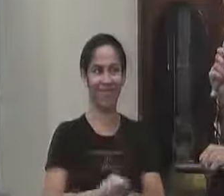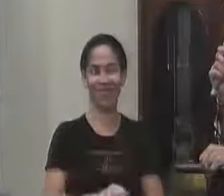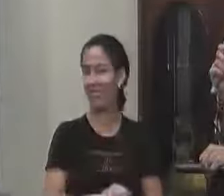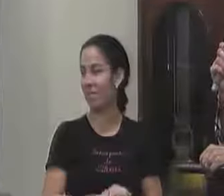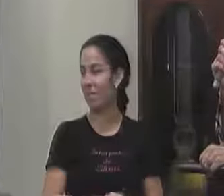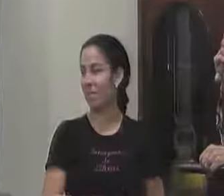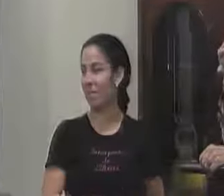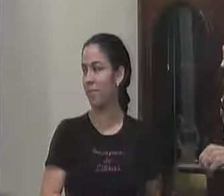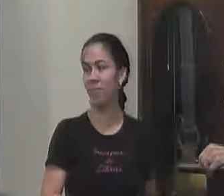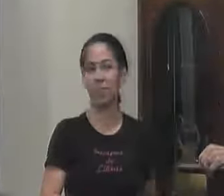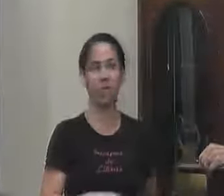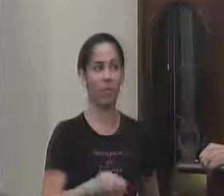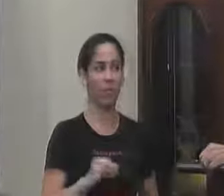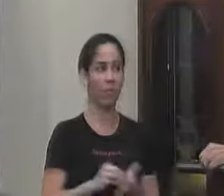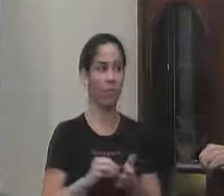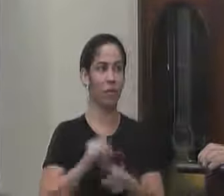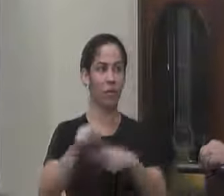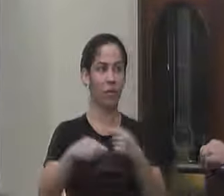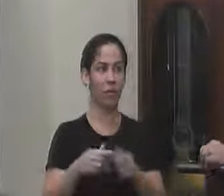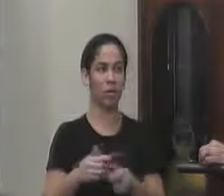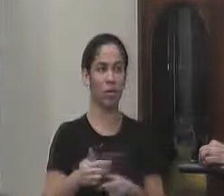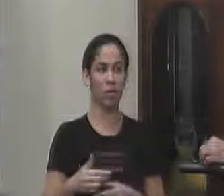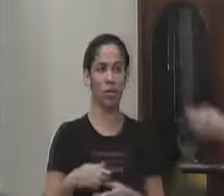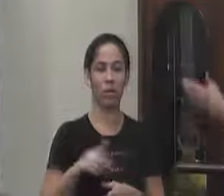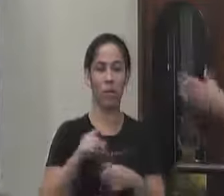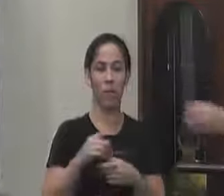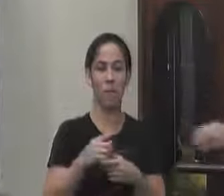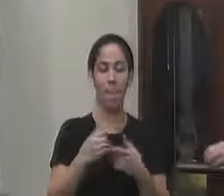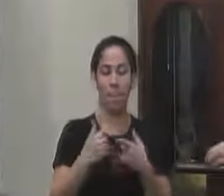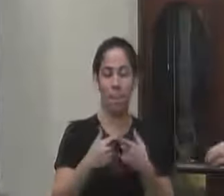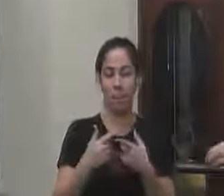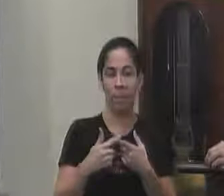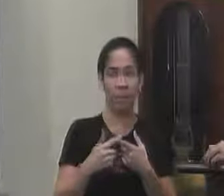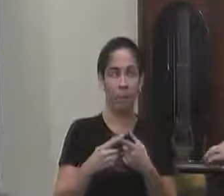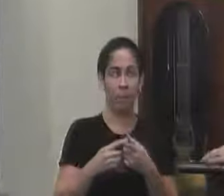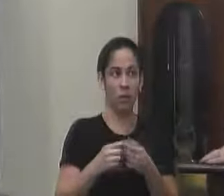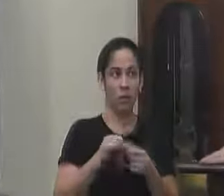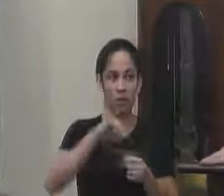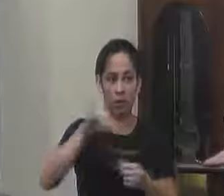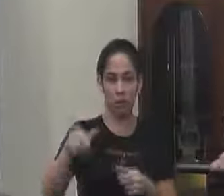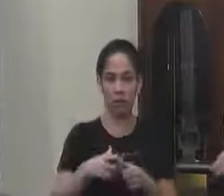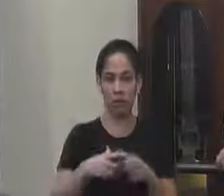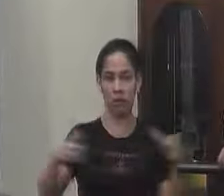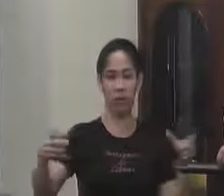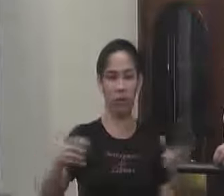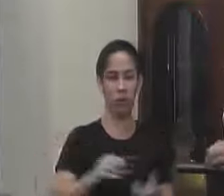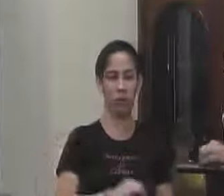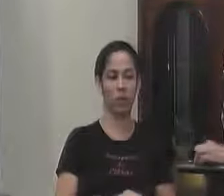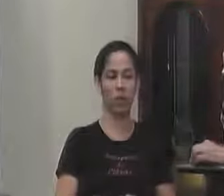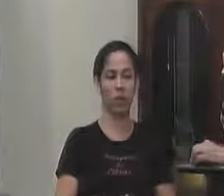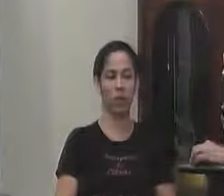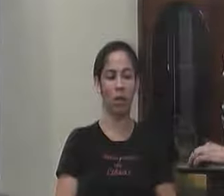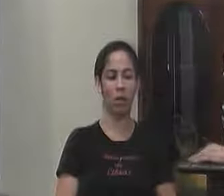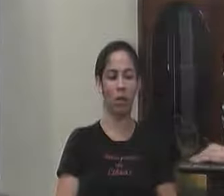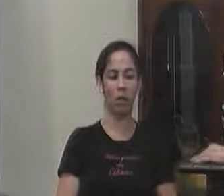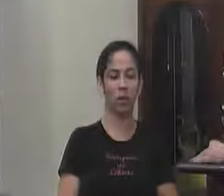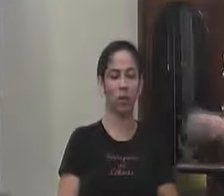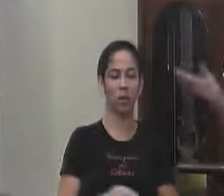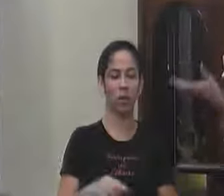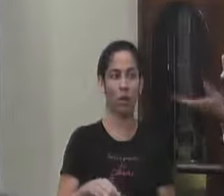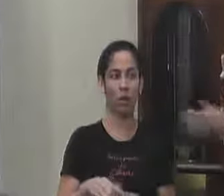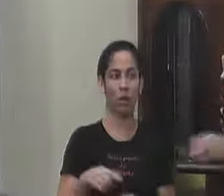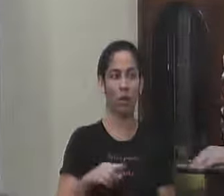vereador a gente deixasse para o segundo momento e ali com a possibilidade de ampliação né então eu